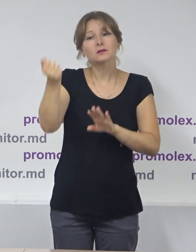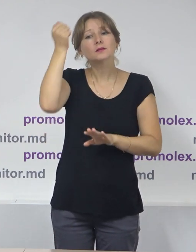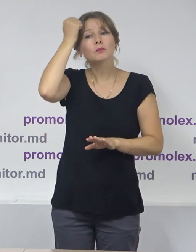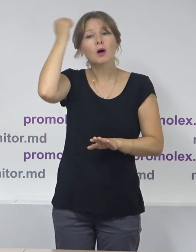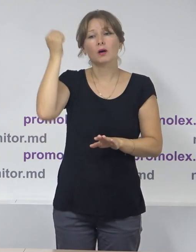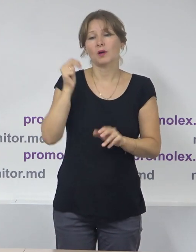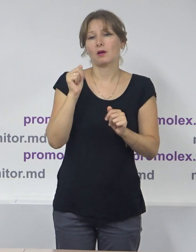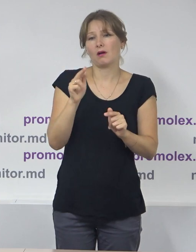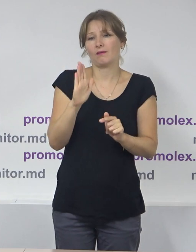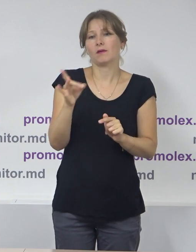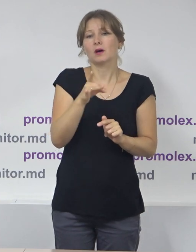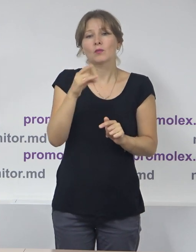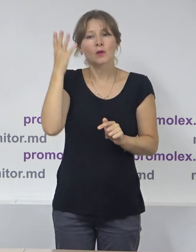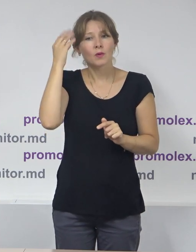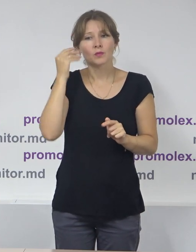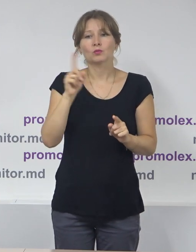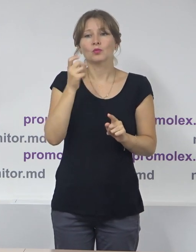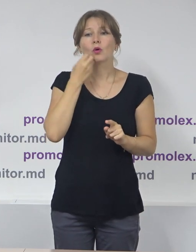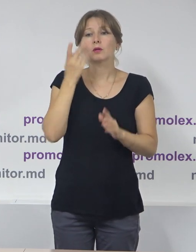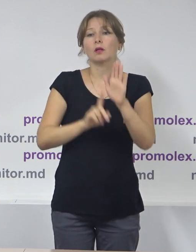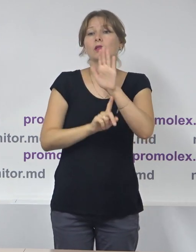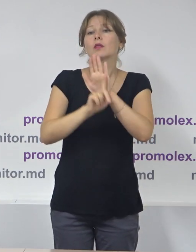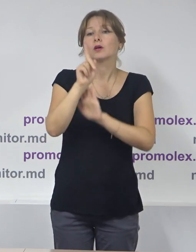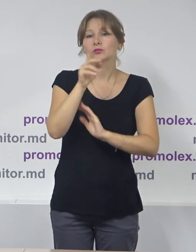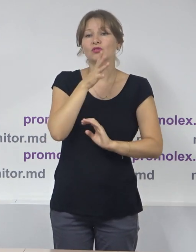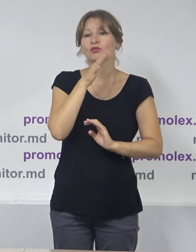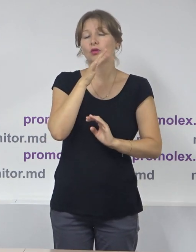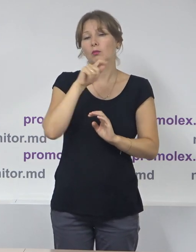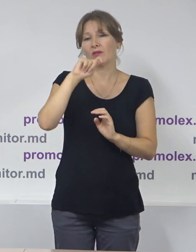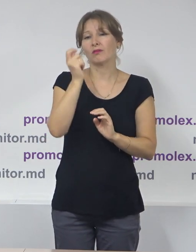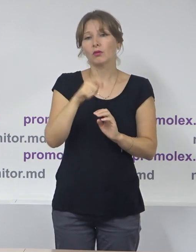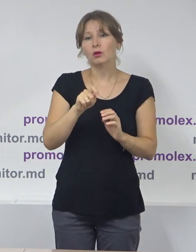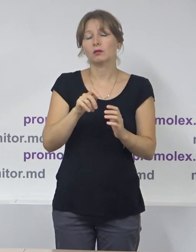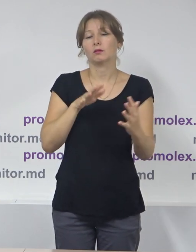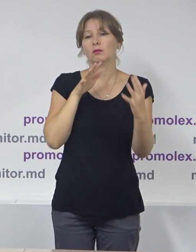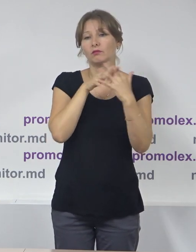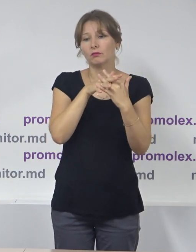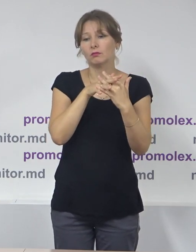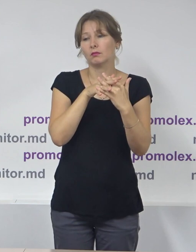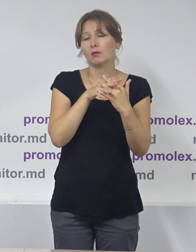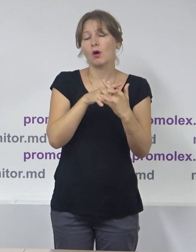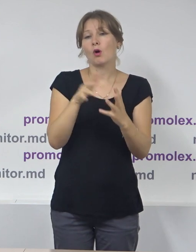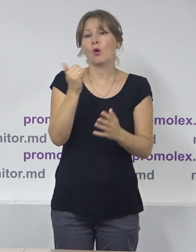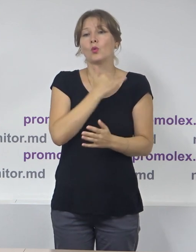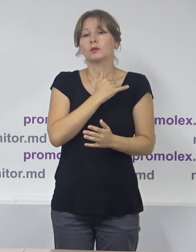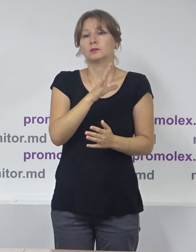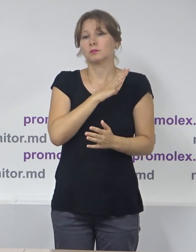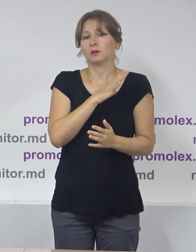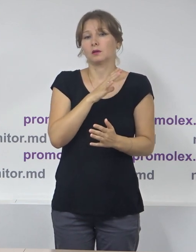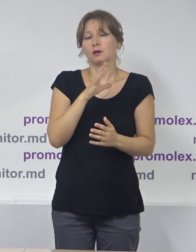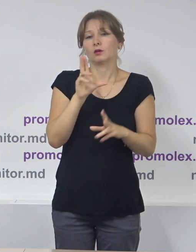Republicii Moldova. După cum știm, de la începutul perioadei, de la începutul războiului, aveam o stare